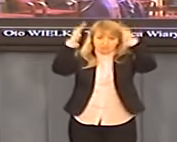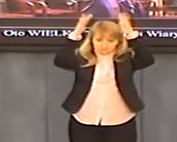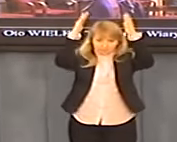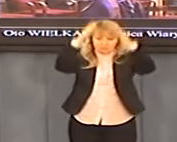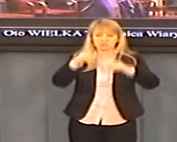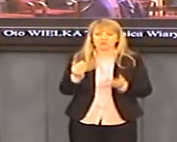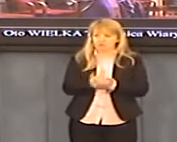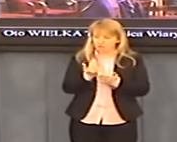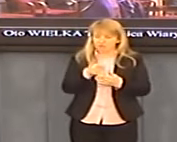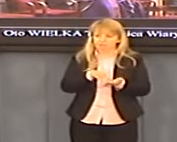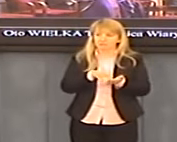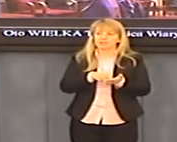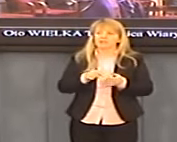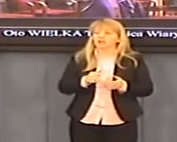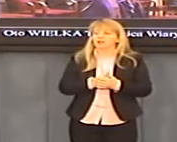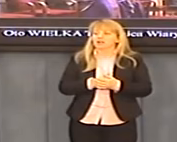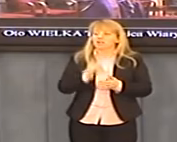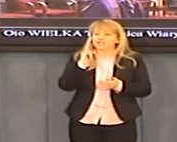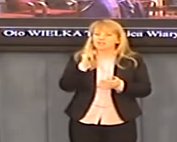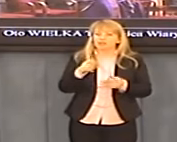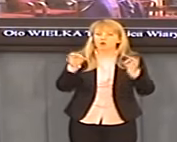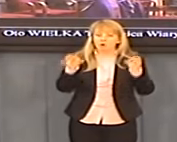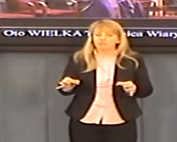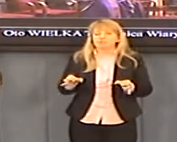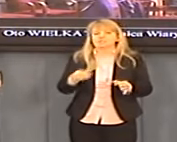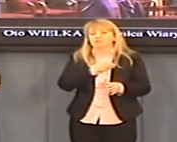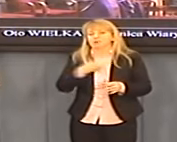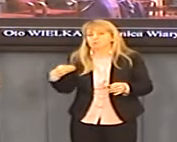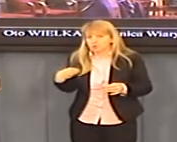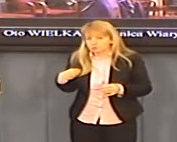oficjalnym polskim, bo tak się o nim mówi.